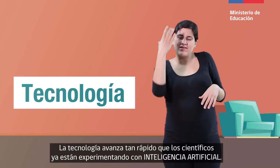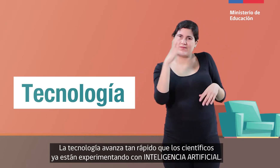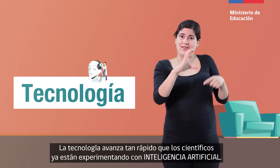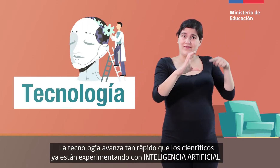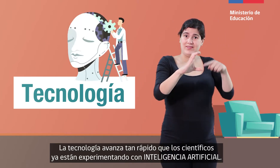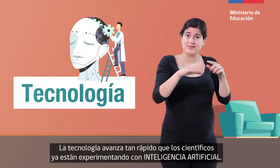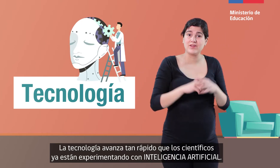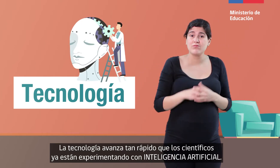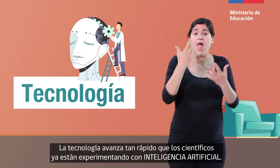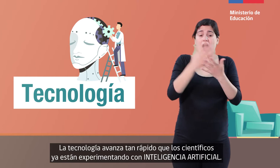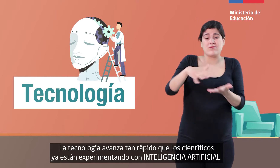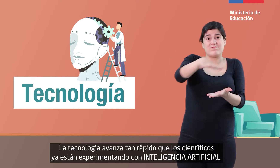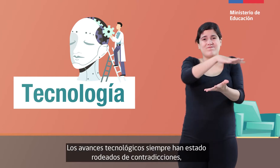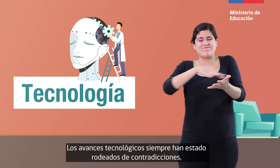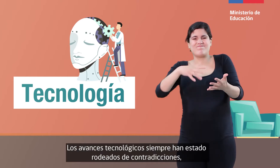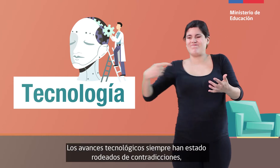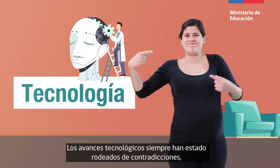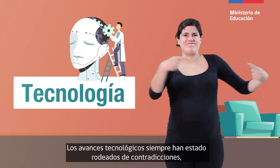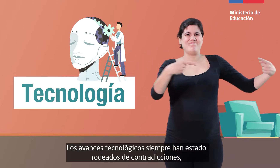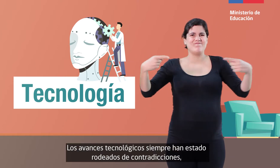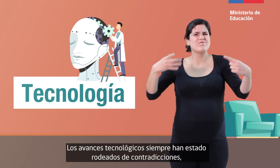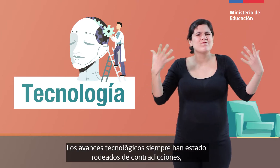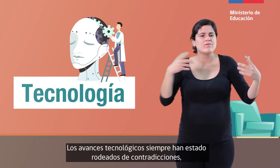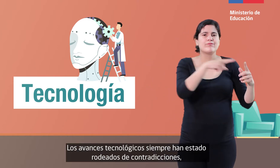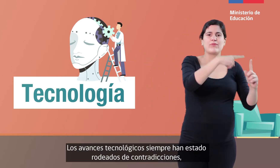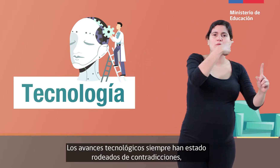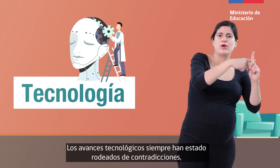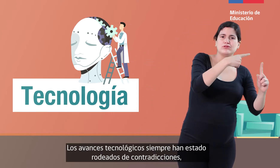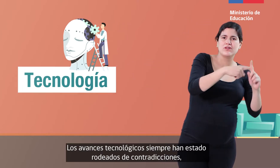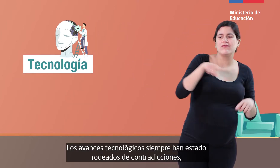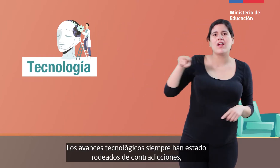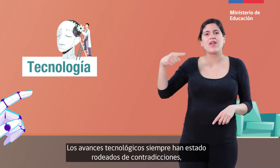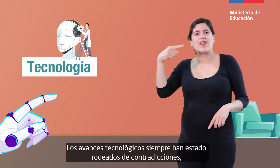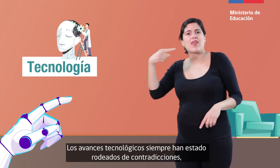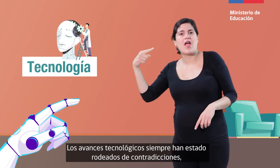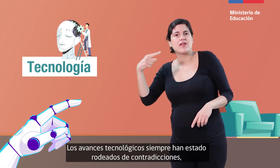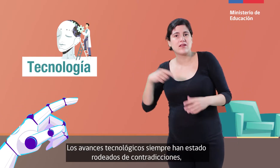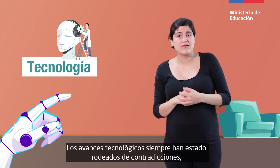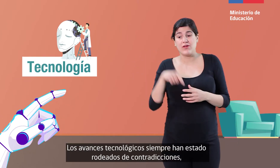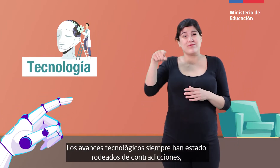Los avances tecnológicos siempre han estado rodeados de contradicciones.